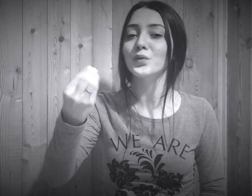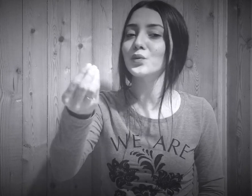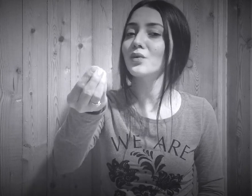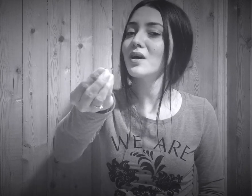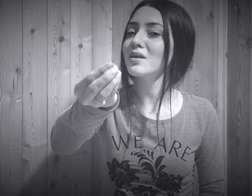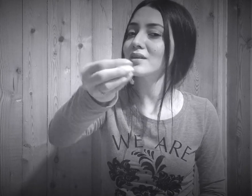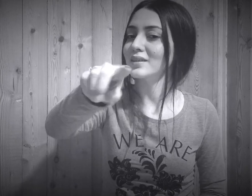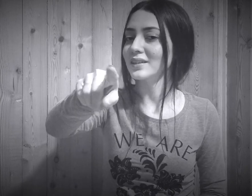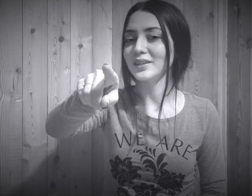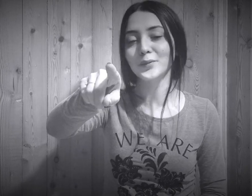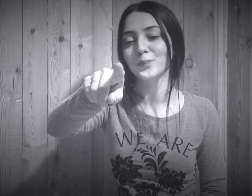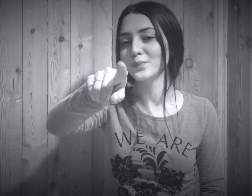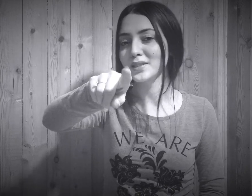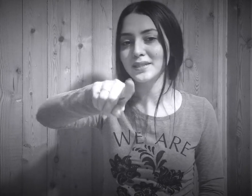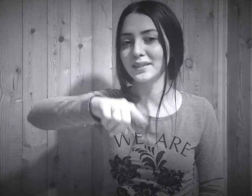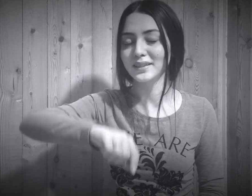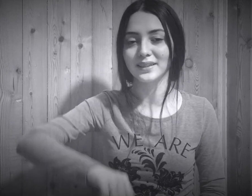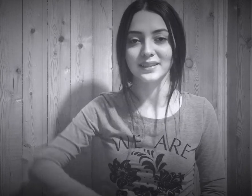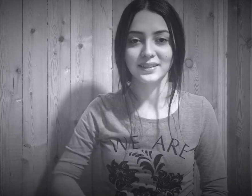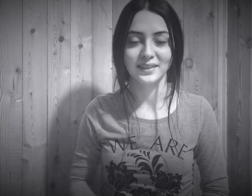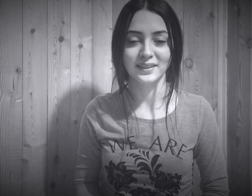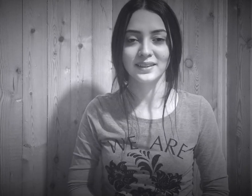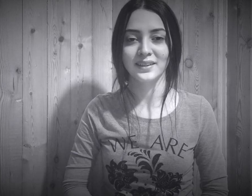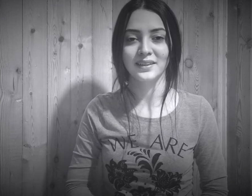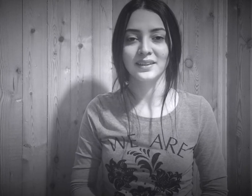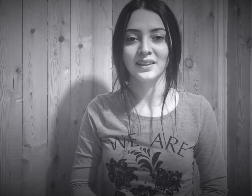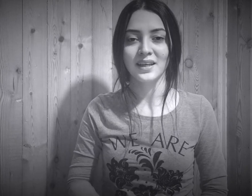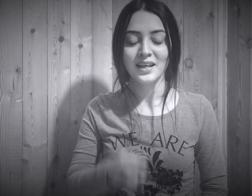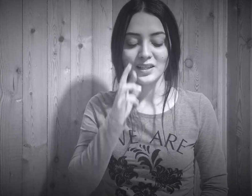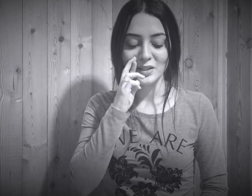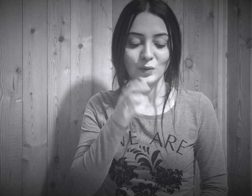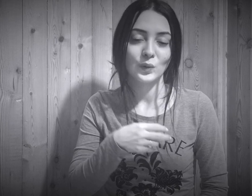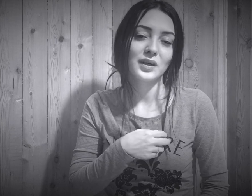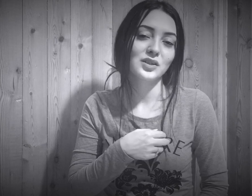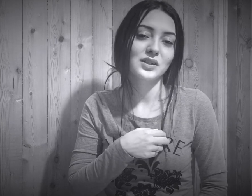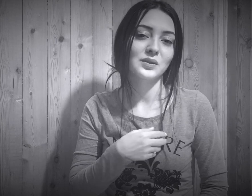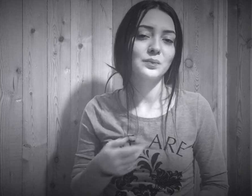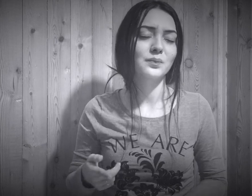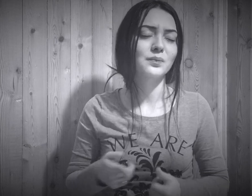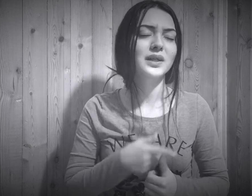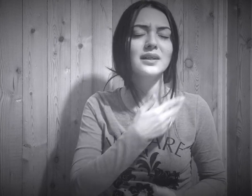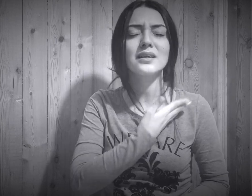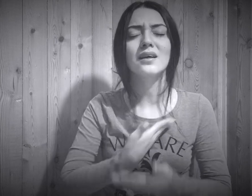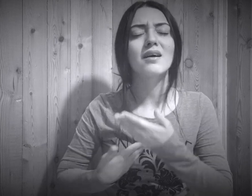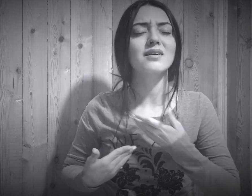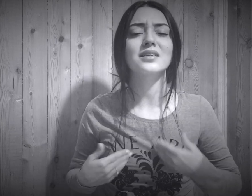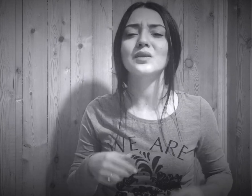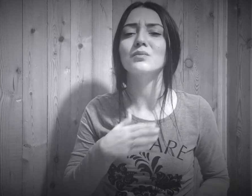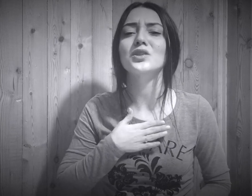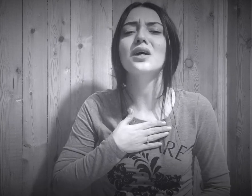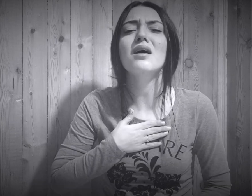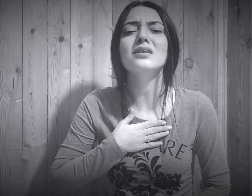verdiğimsin Müzik aşkım ilk yârim can